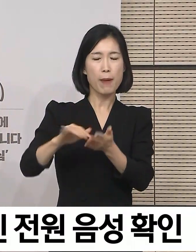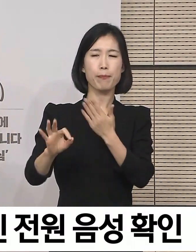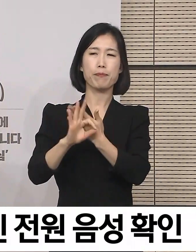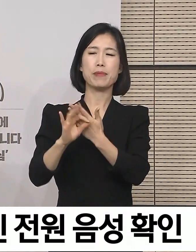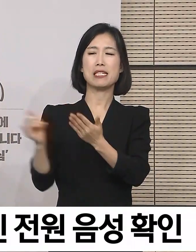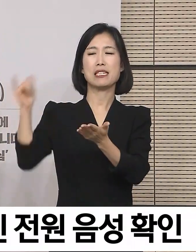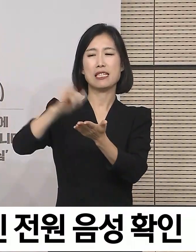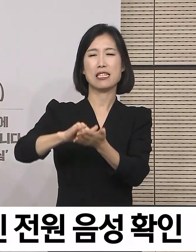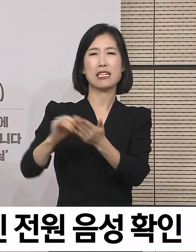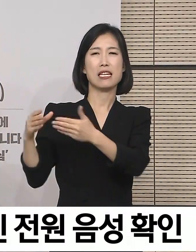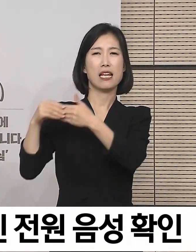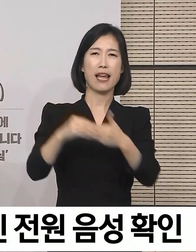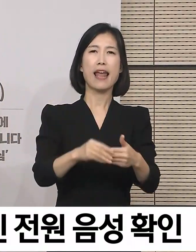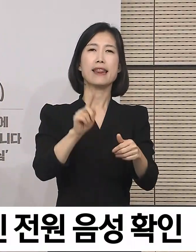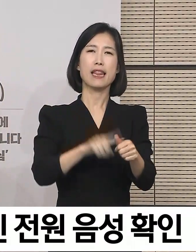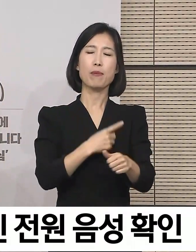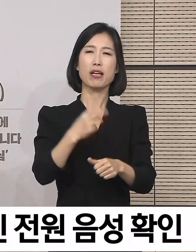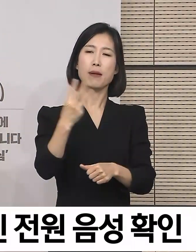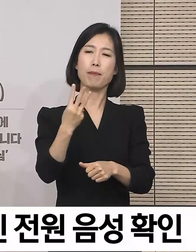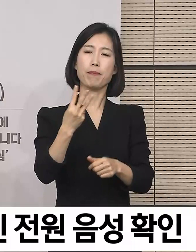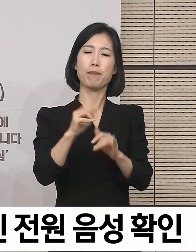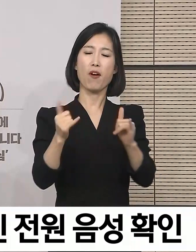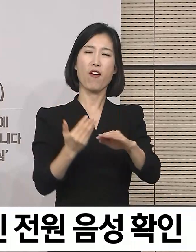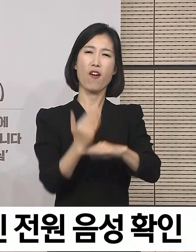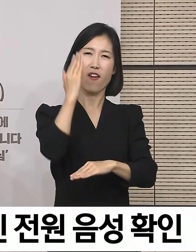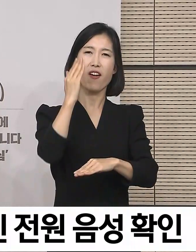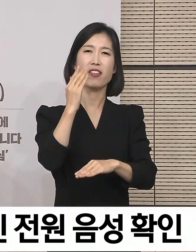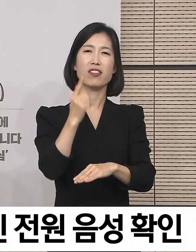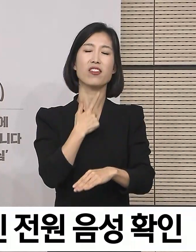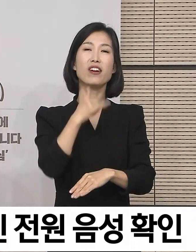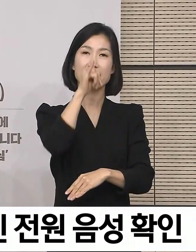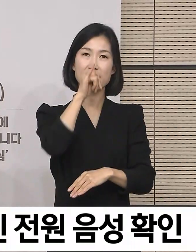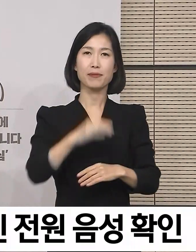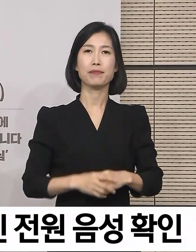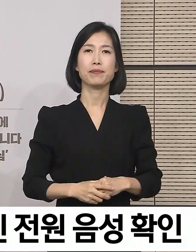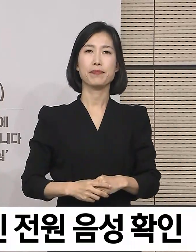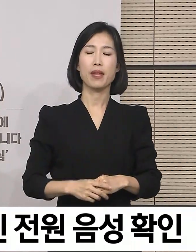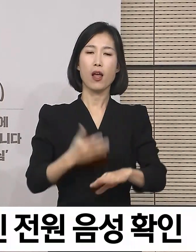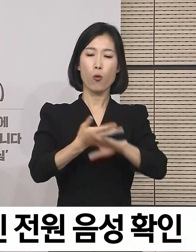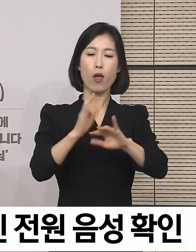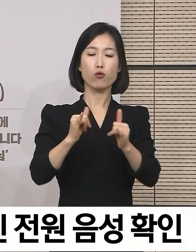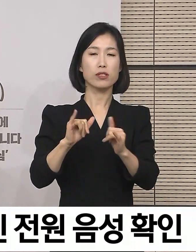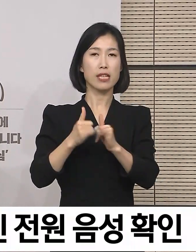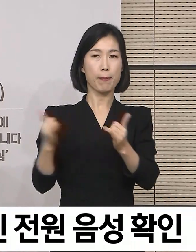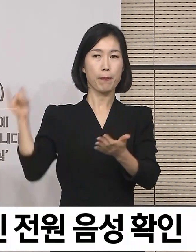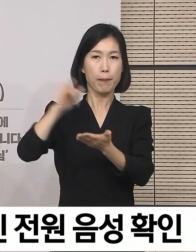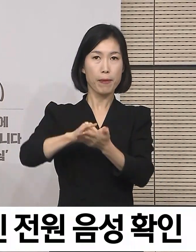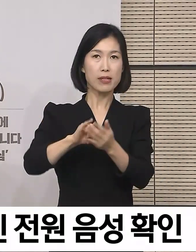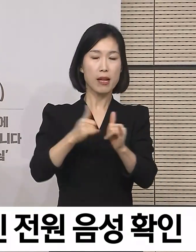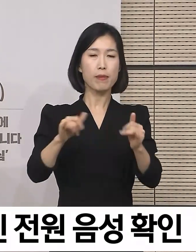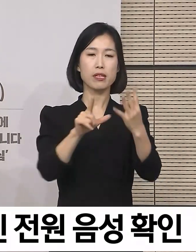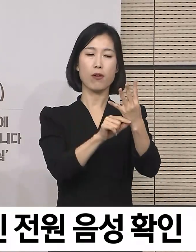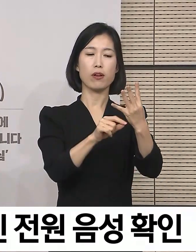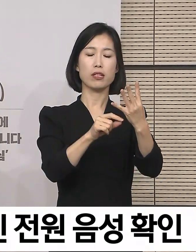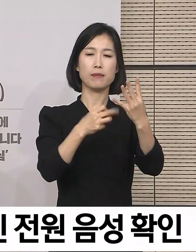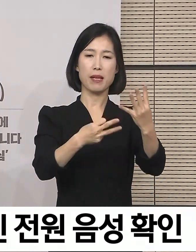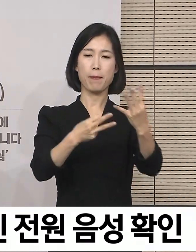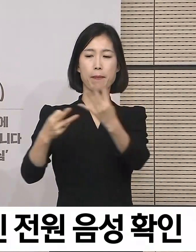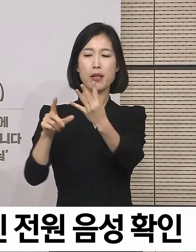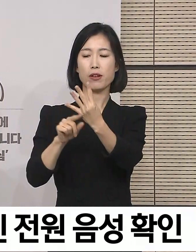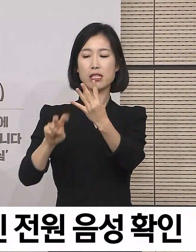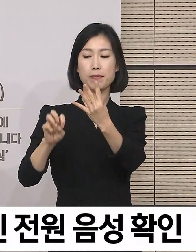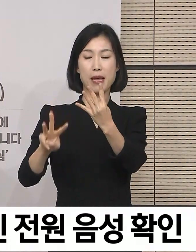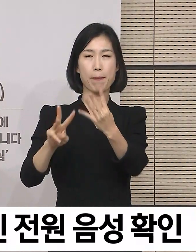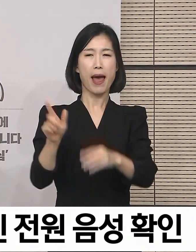안공균이 운항된 날에는 3천 명을 넘는 경우도 있었습니다. 외국인 입국자는 4월 13일부터 23일 사이